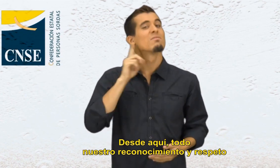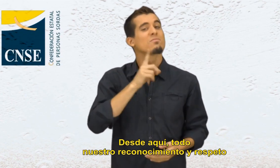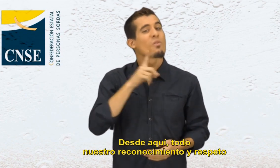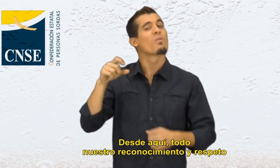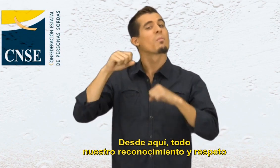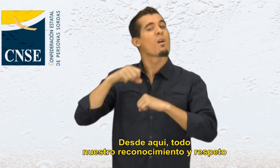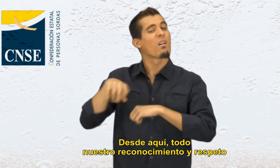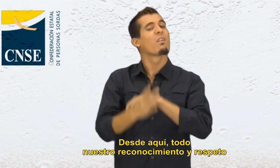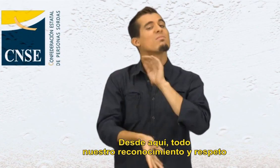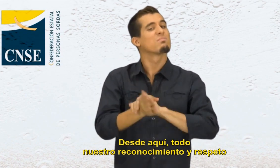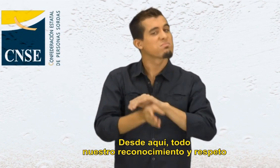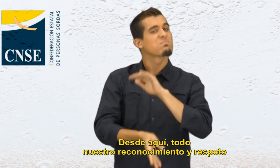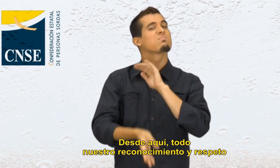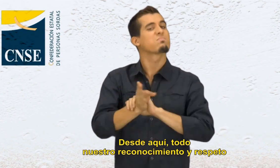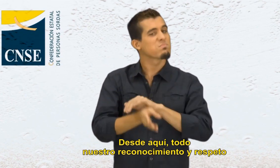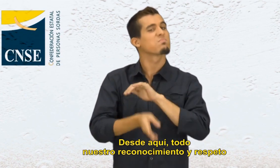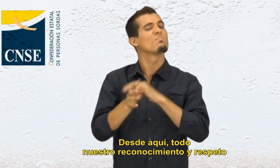respeto para las personas mayores sordas.